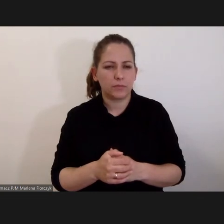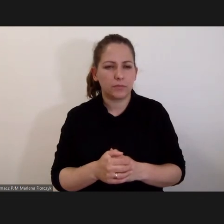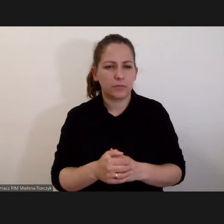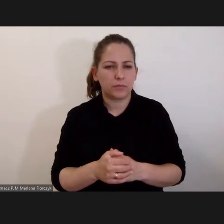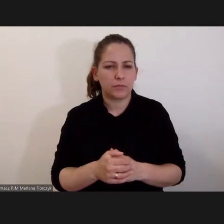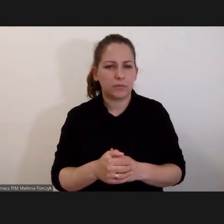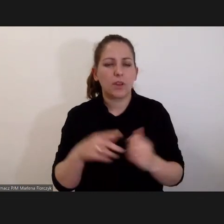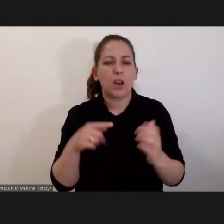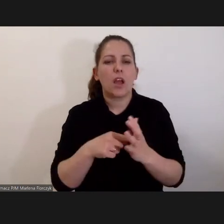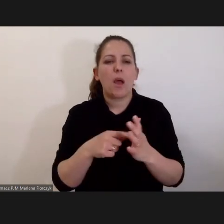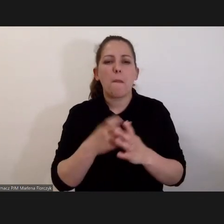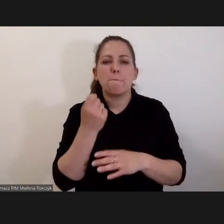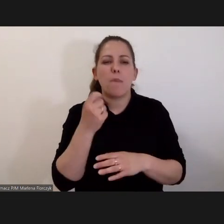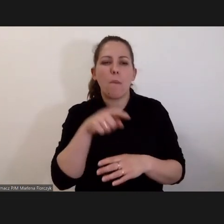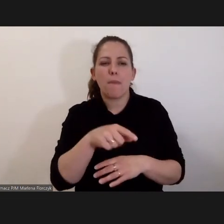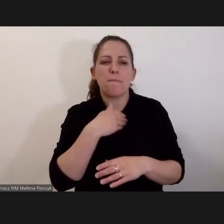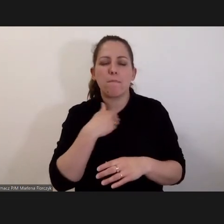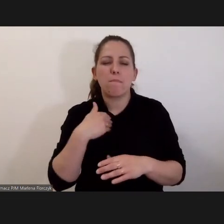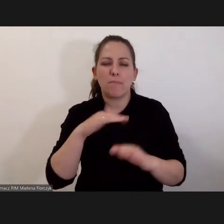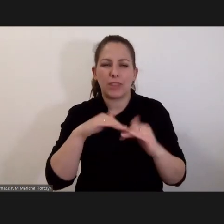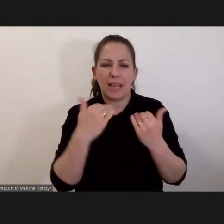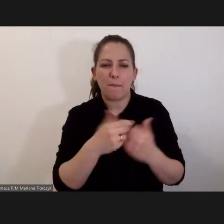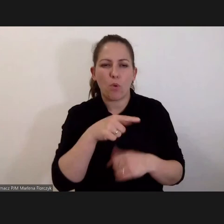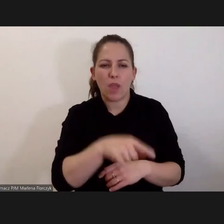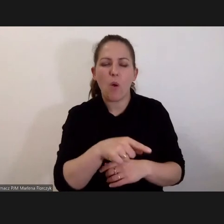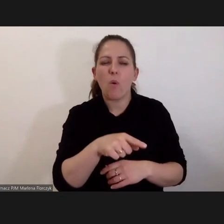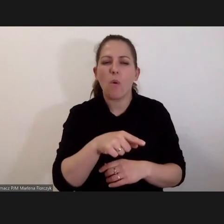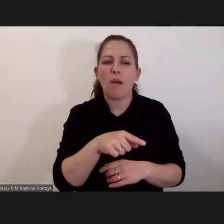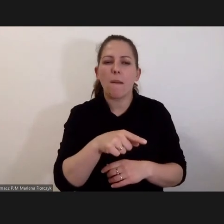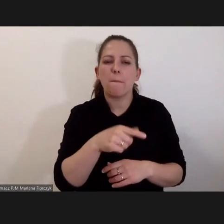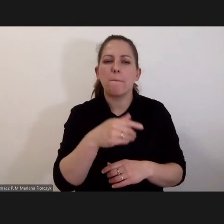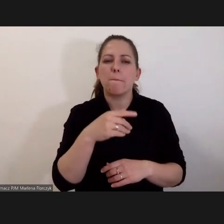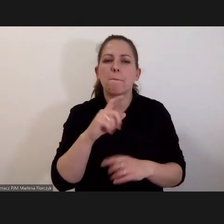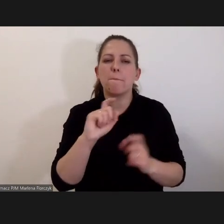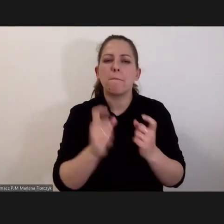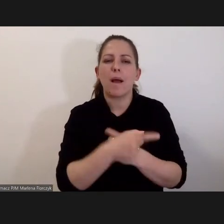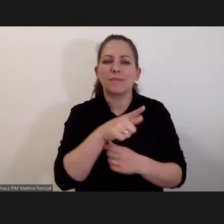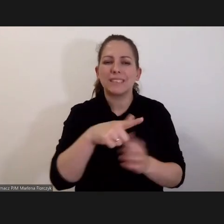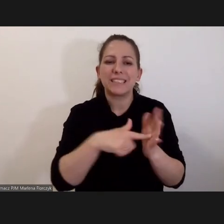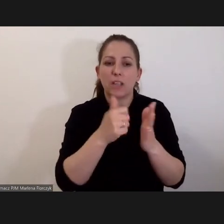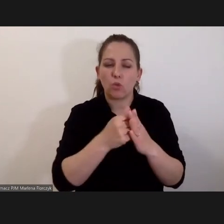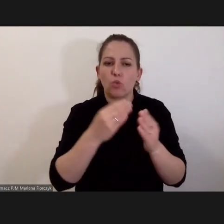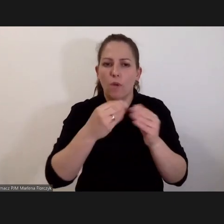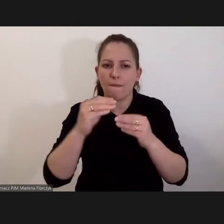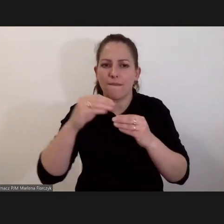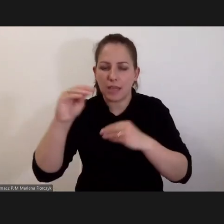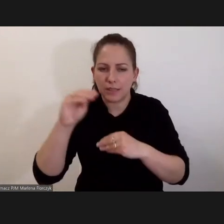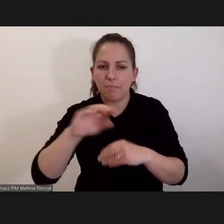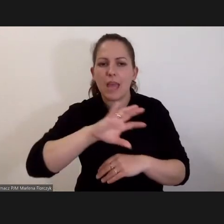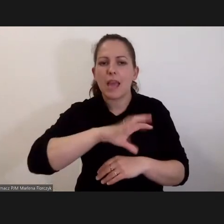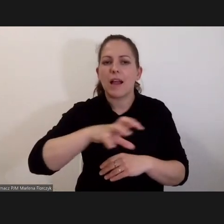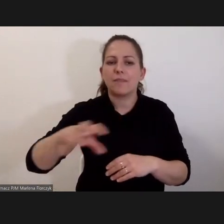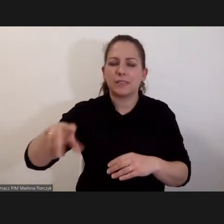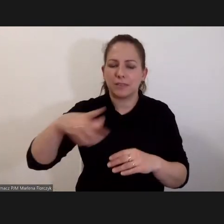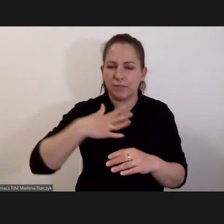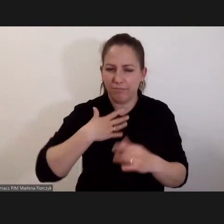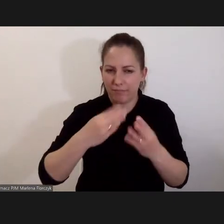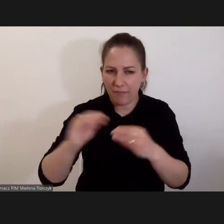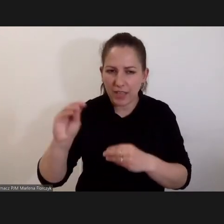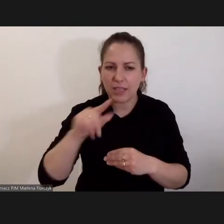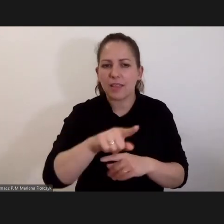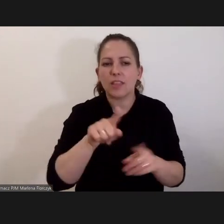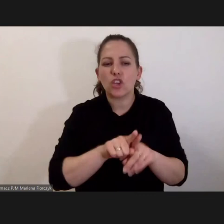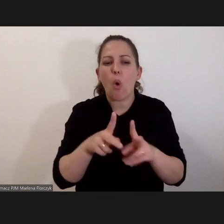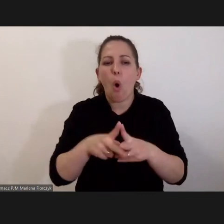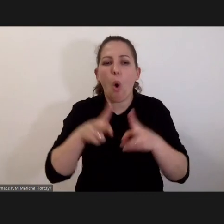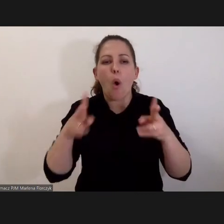Od momentu utworzenia Trybunału państw w stron statutu przybywa. Ratyfikacja jest coraz większa i mamy też nadzieję, że w bliższym